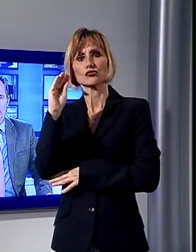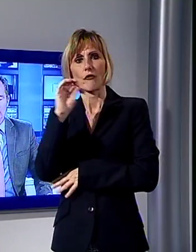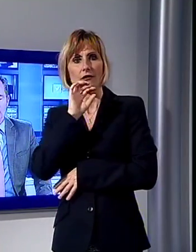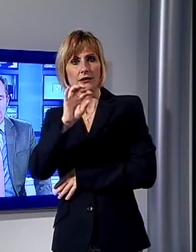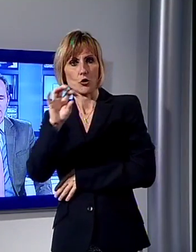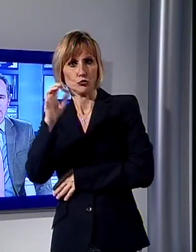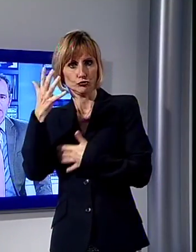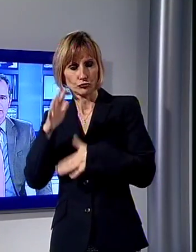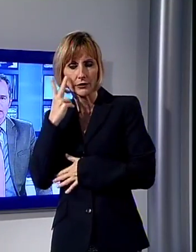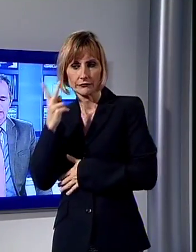ragazzi. Vediamo il servizio.